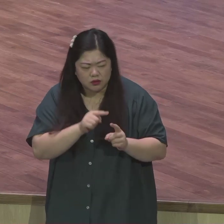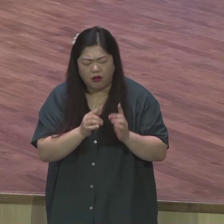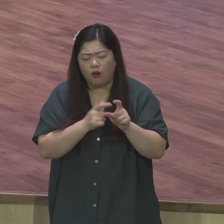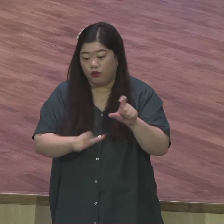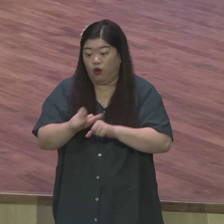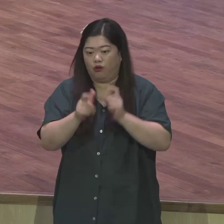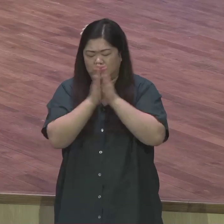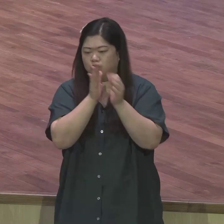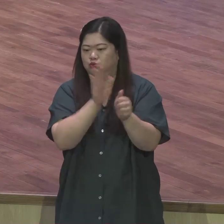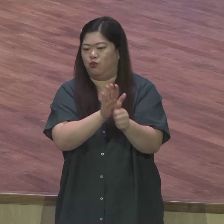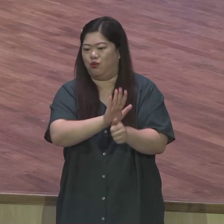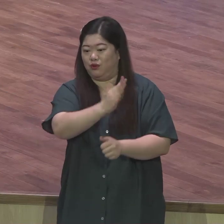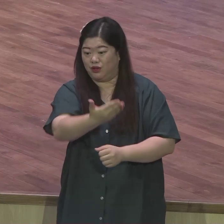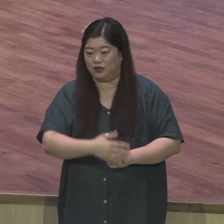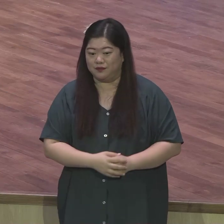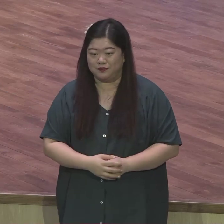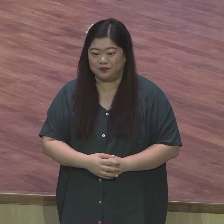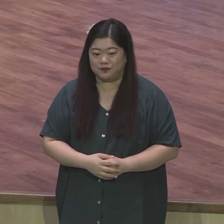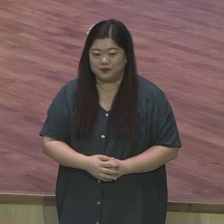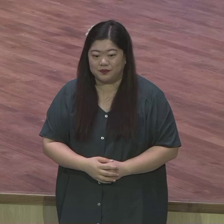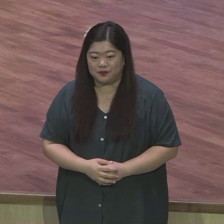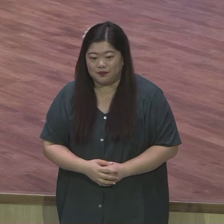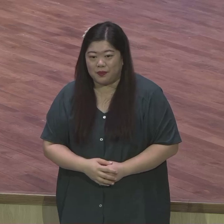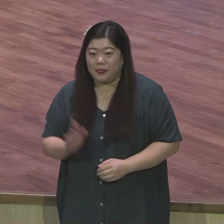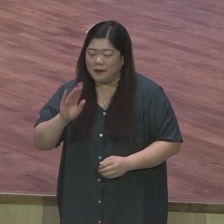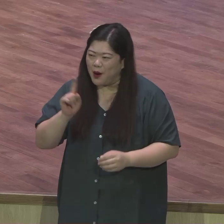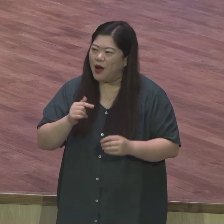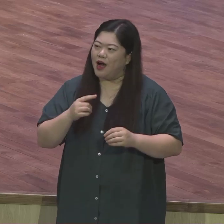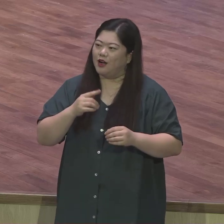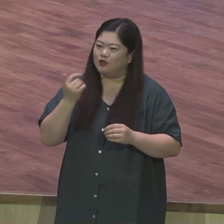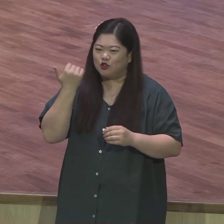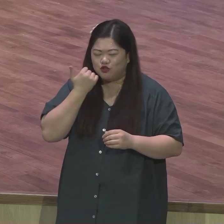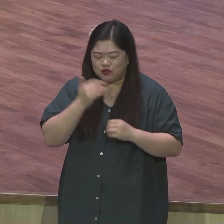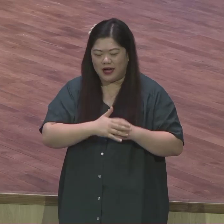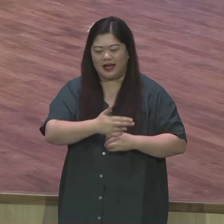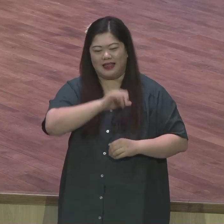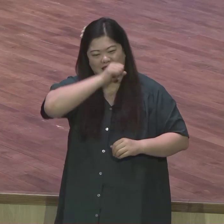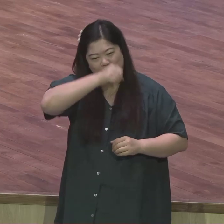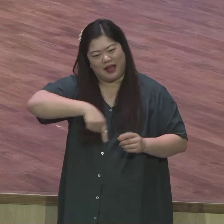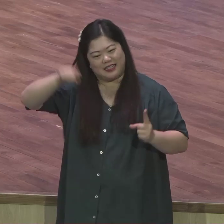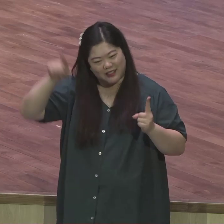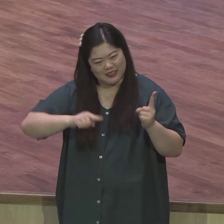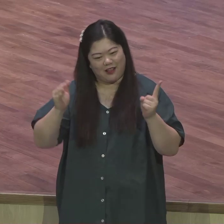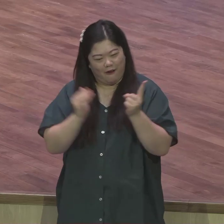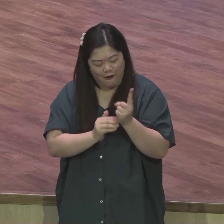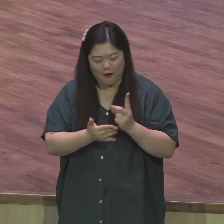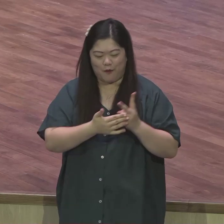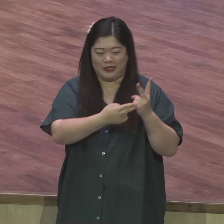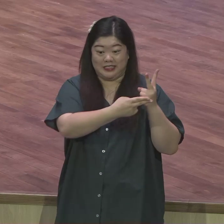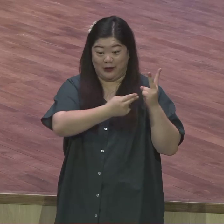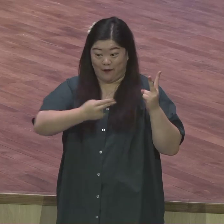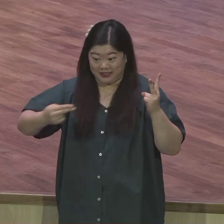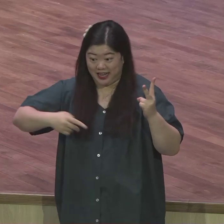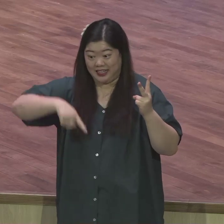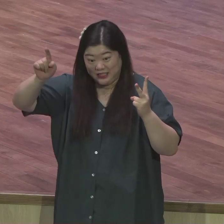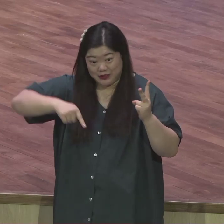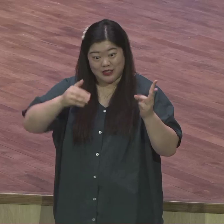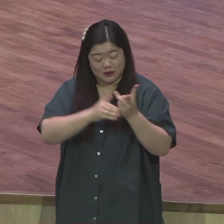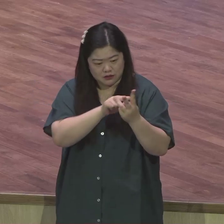대만 갔다 어디 인도네시아 갔다 어디 캠프 갔다 평생 기도해요 그 지역에 있는 성교사님과 그 지역에 있는